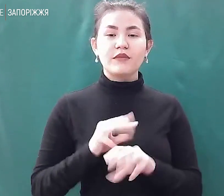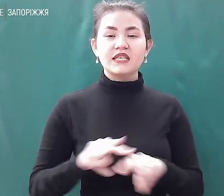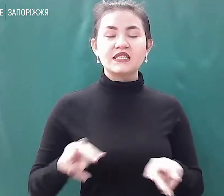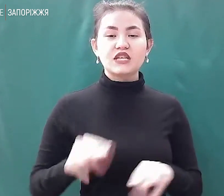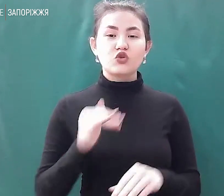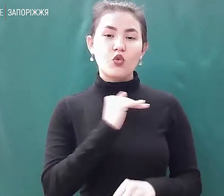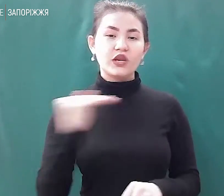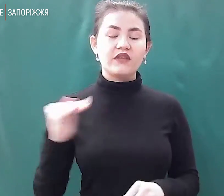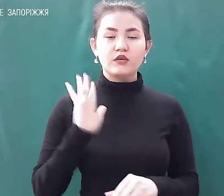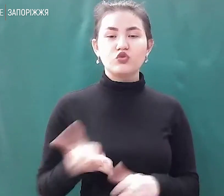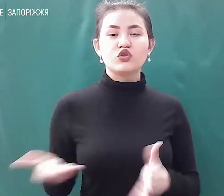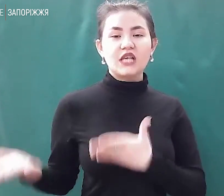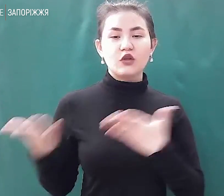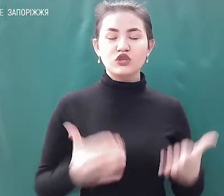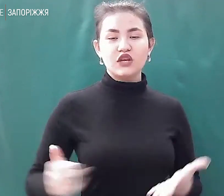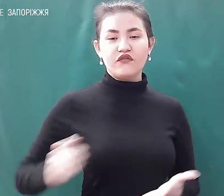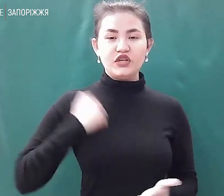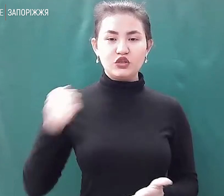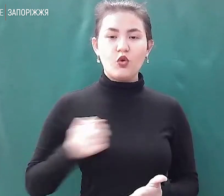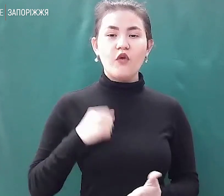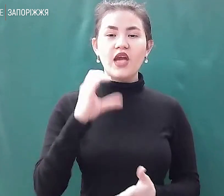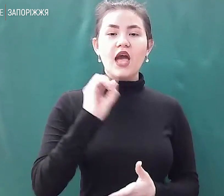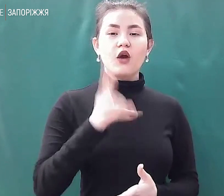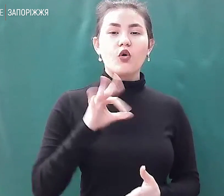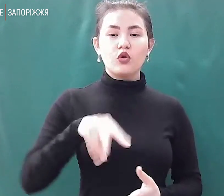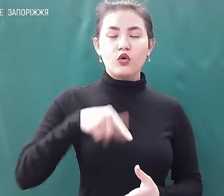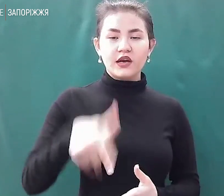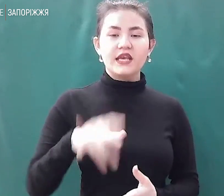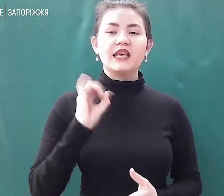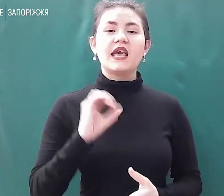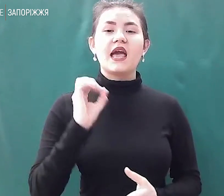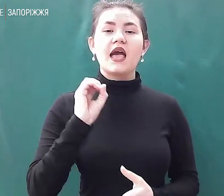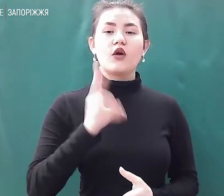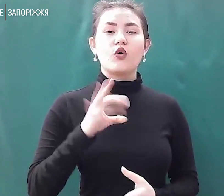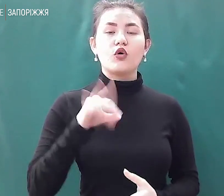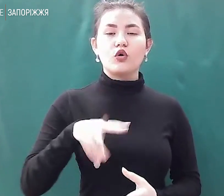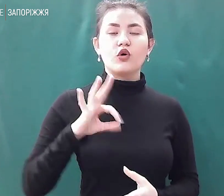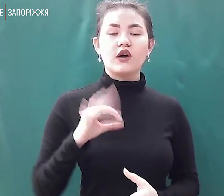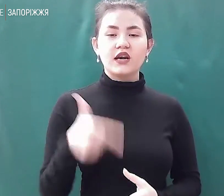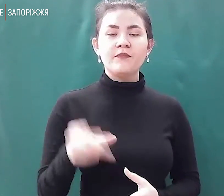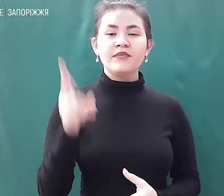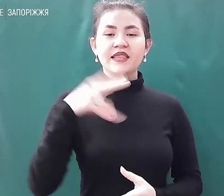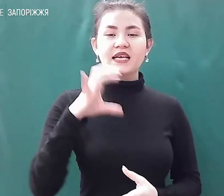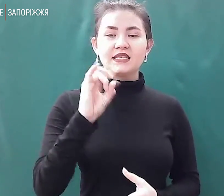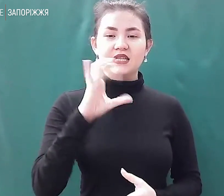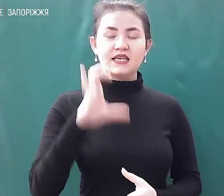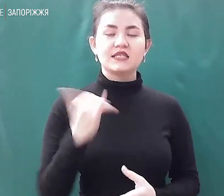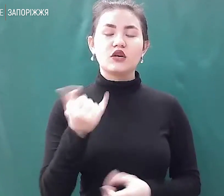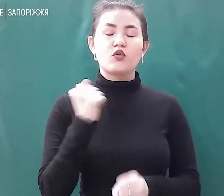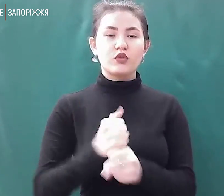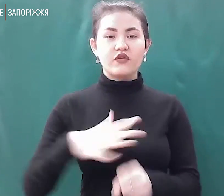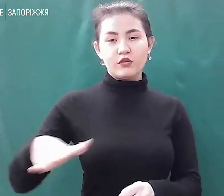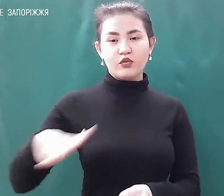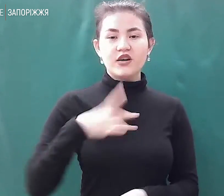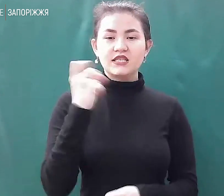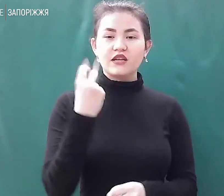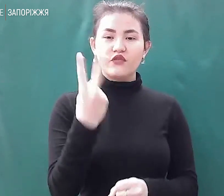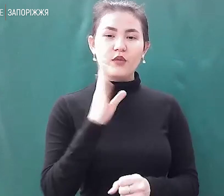залучені військові екологи та екологи ДСНС. Фактично зараз робота відбувається за двома напрямками – експертний